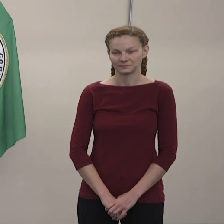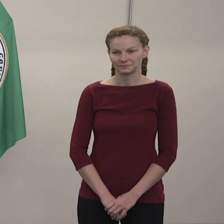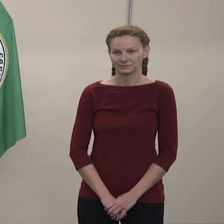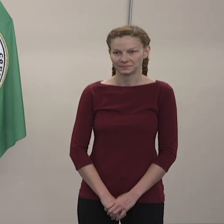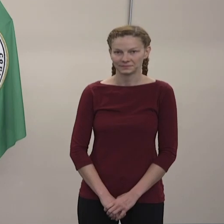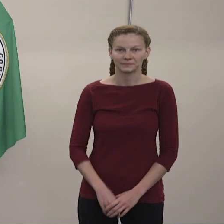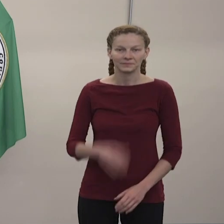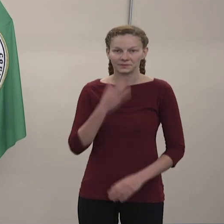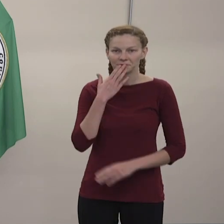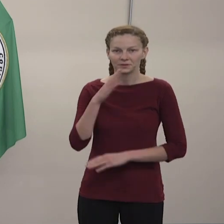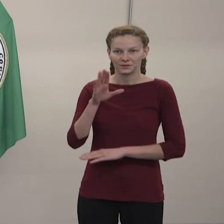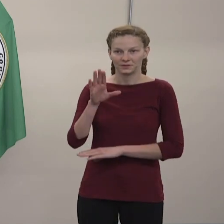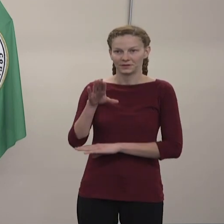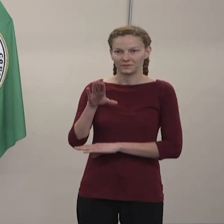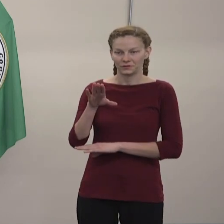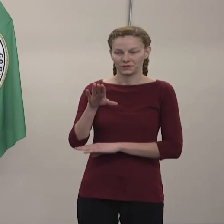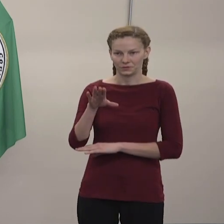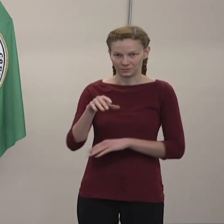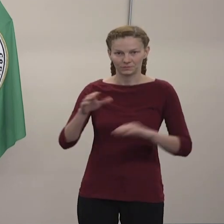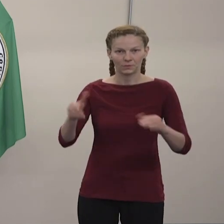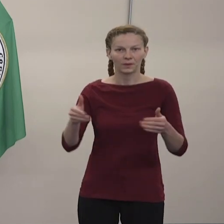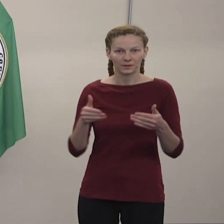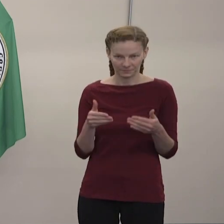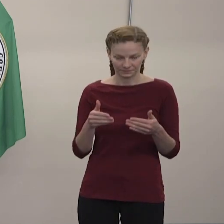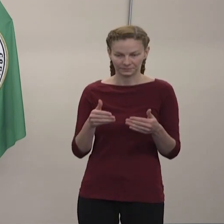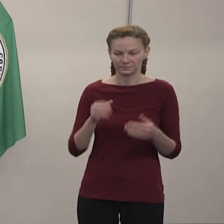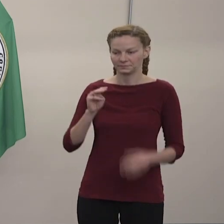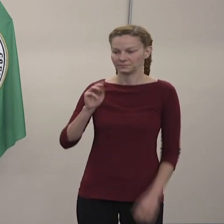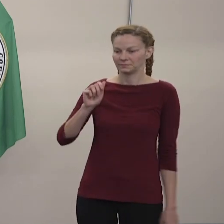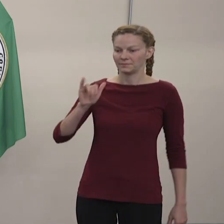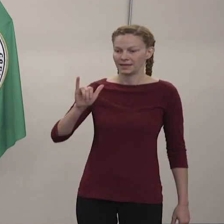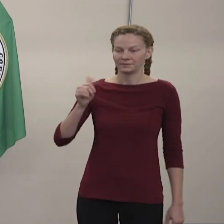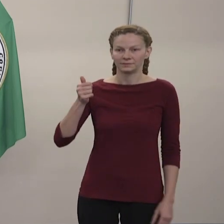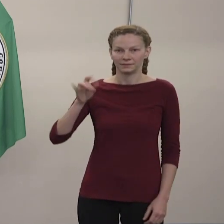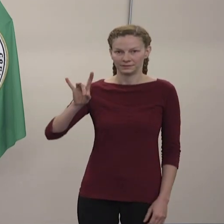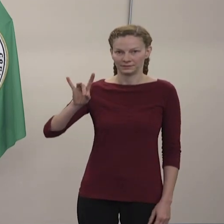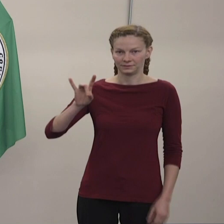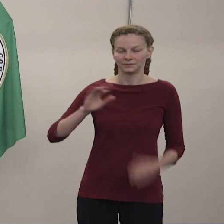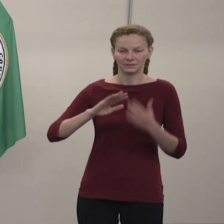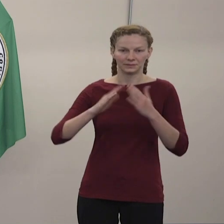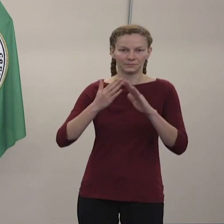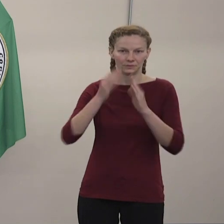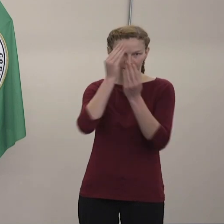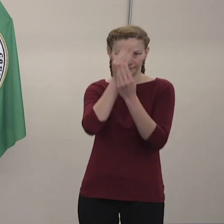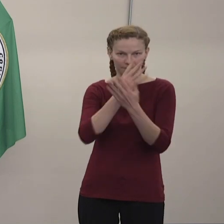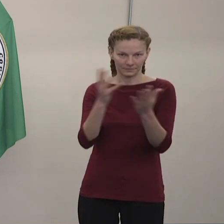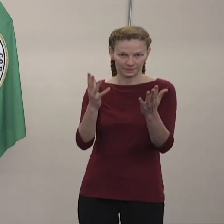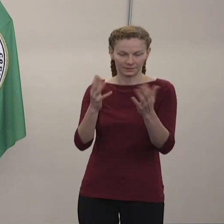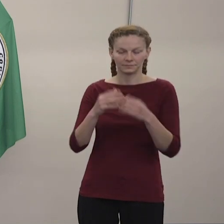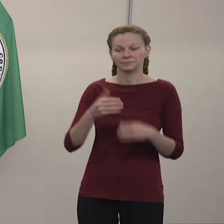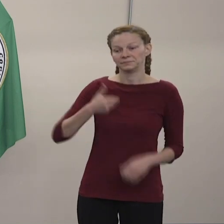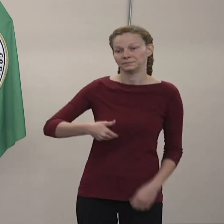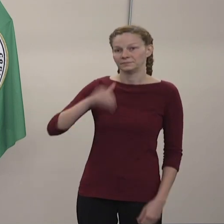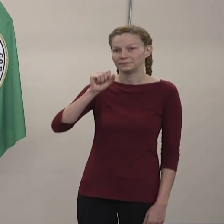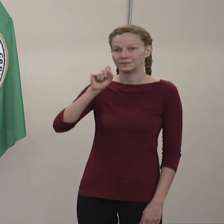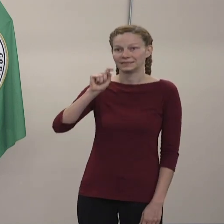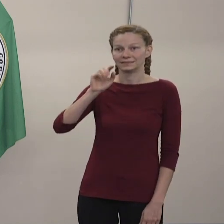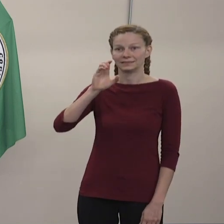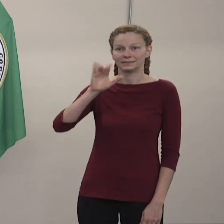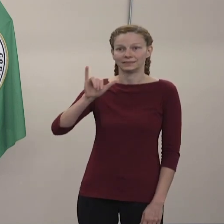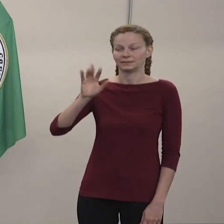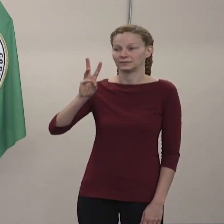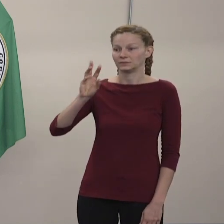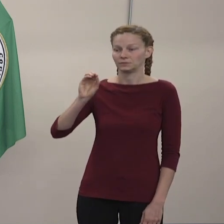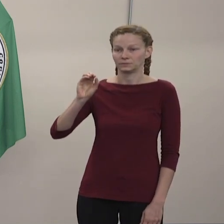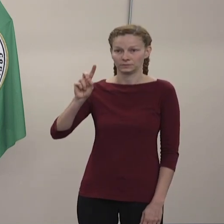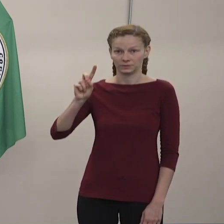Muy buenas tardes y bienvenidos a la actualización comunitaria del 18 de mayo. Mi nombre es